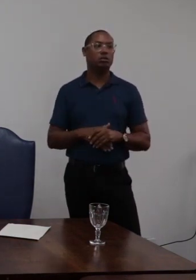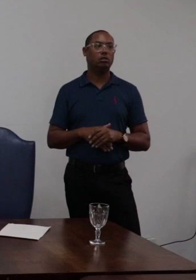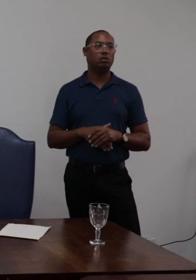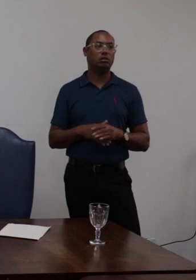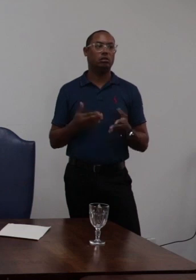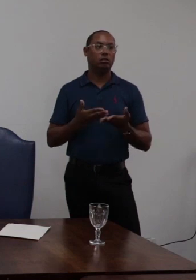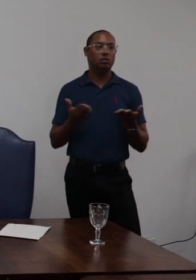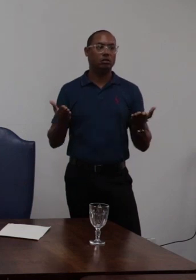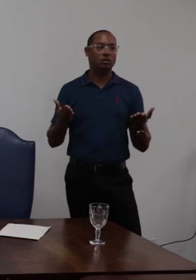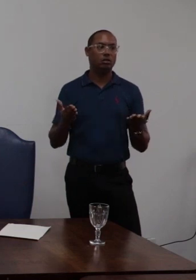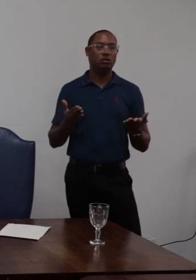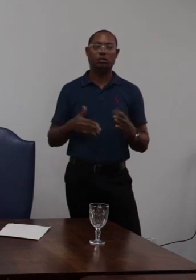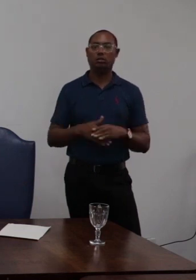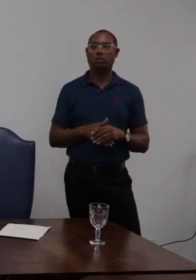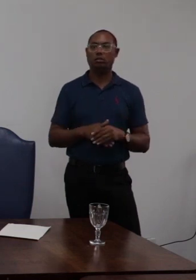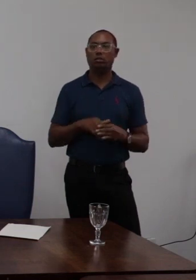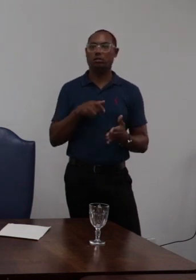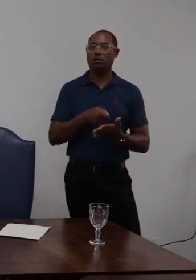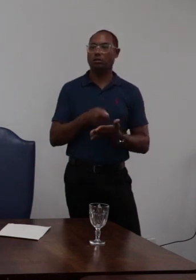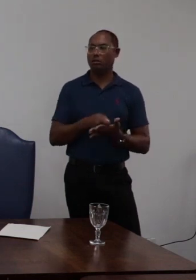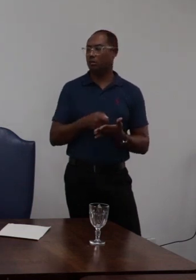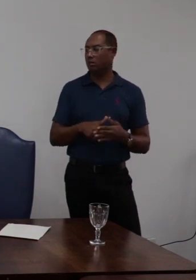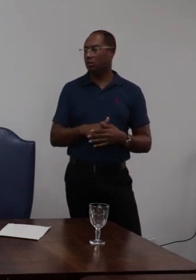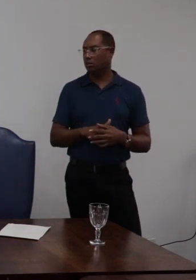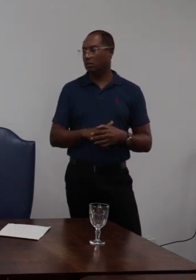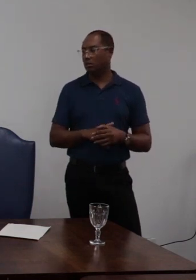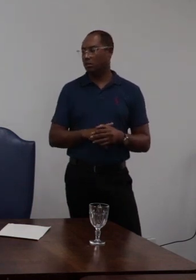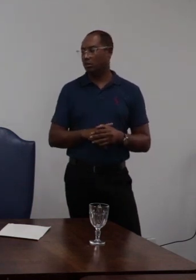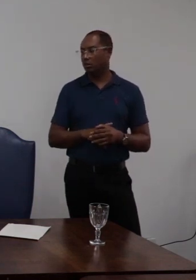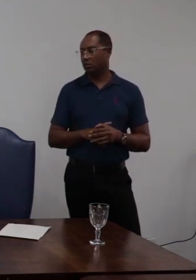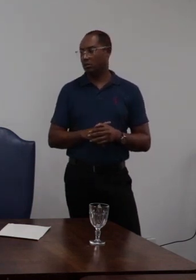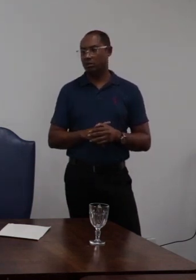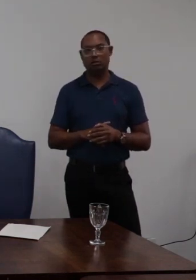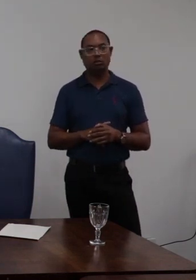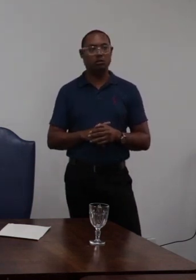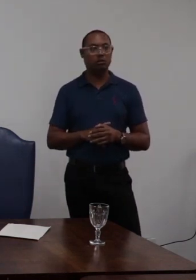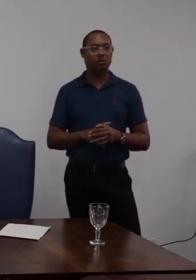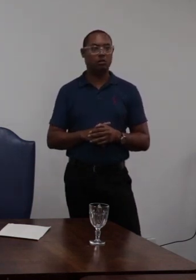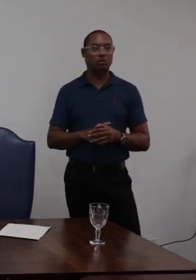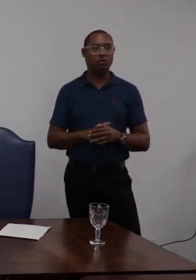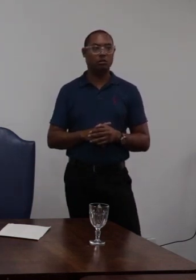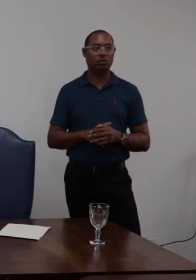que foram favoráveis a essa penalidade de 15 dias que a voz se manifesta levantando as mãos